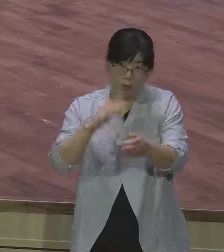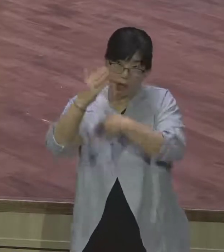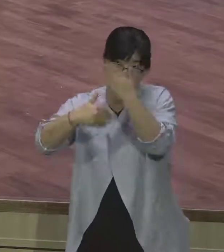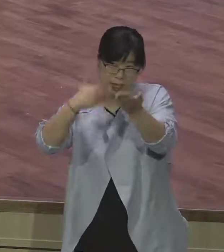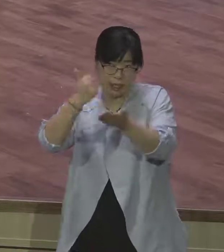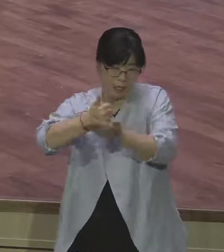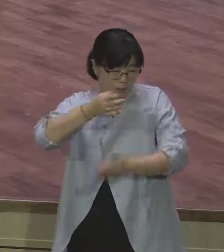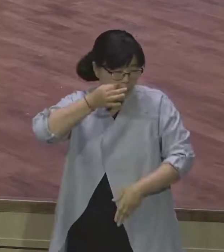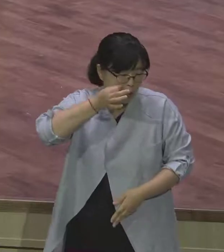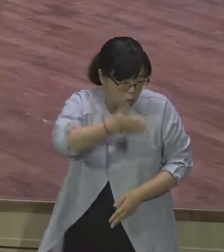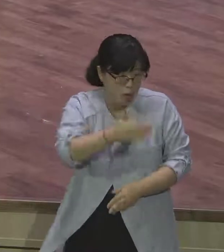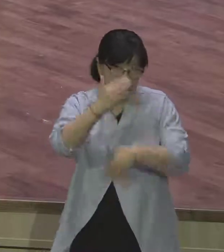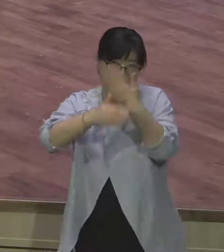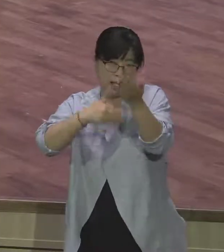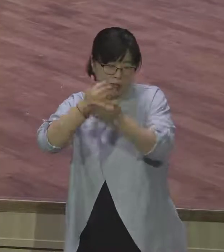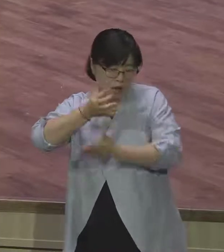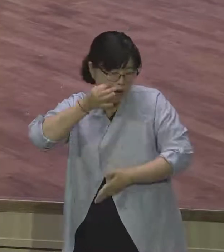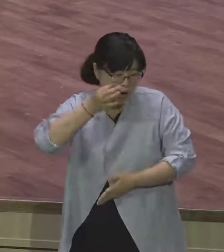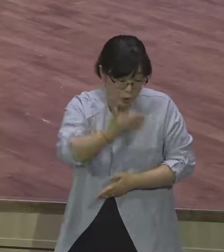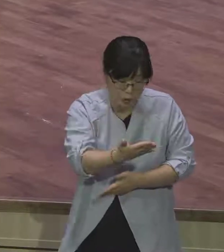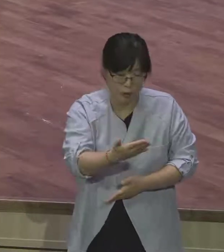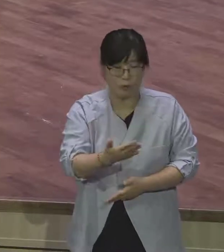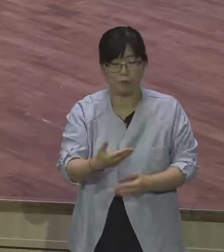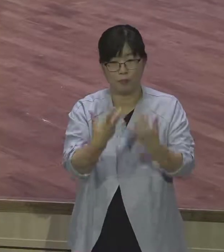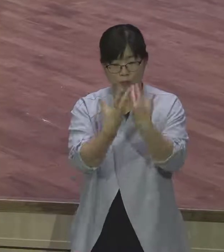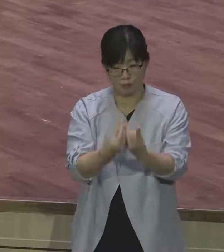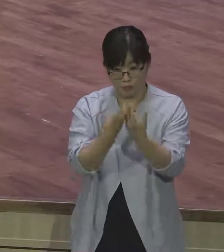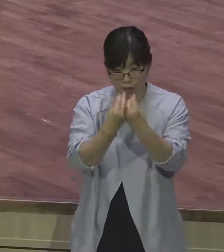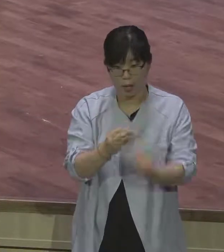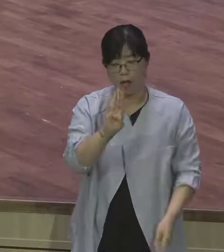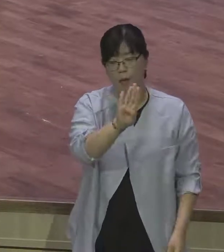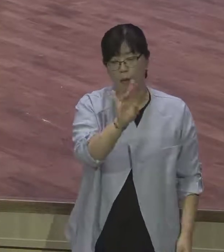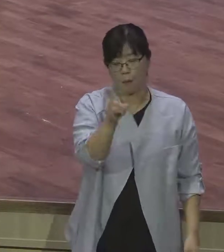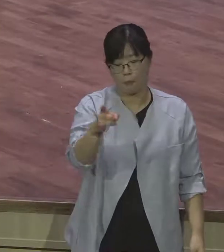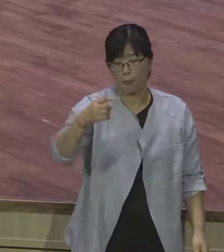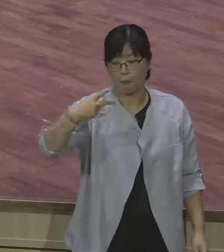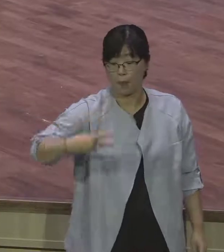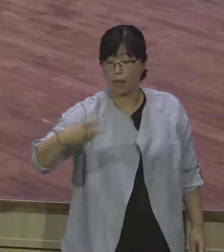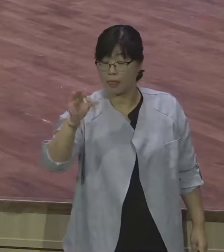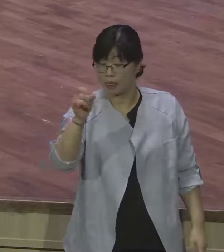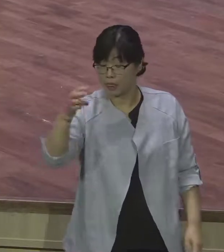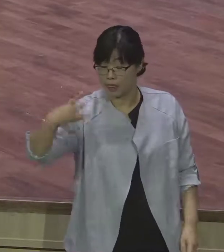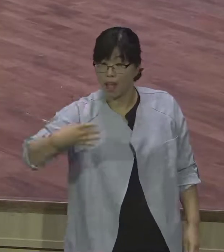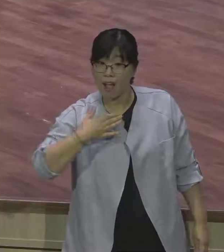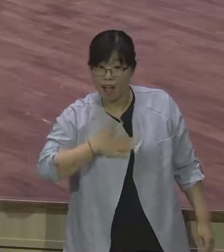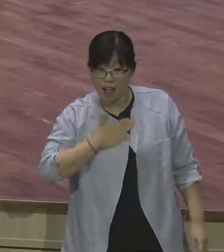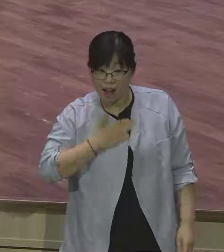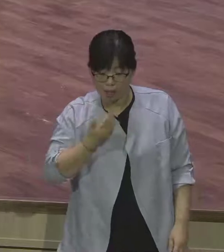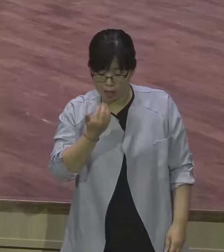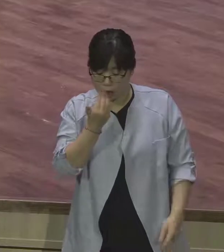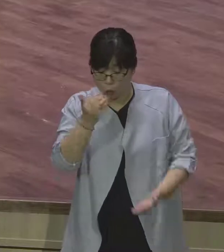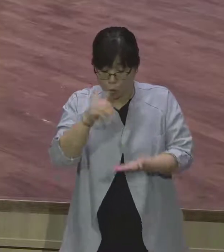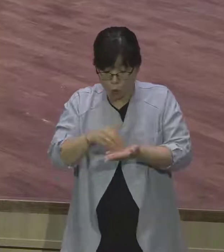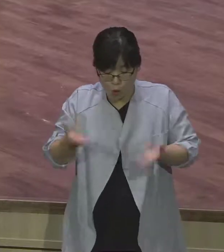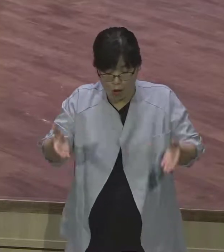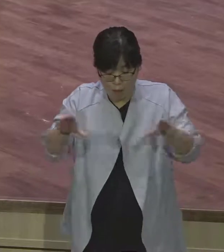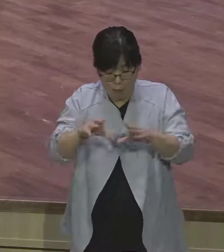그게 베델입니다. 야곱은 이 베델에서 개인적으로 하나님을 체험했습니다. 야 하나님이 내가